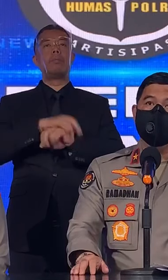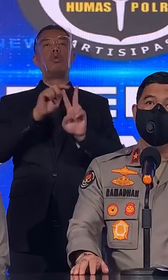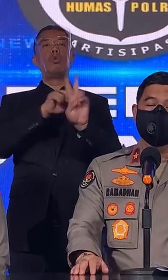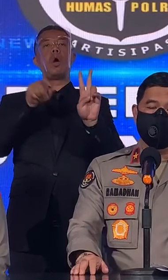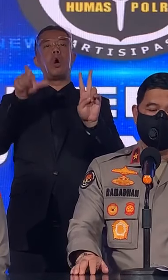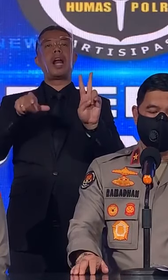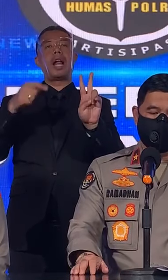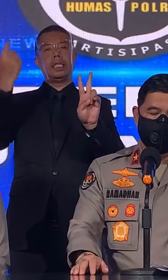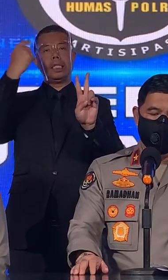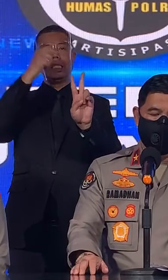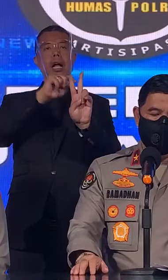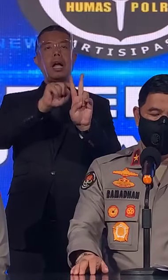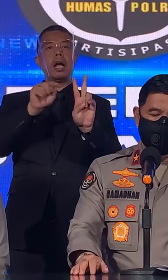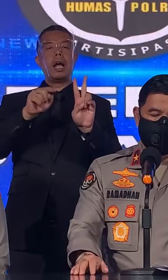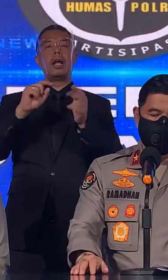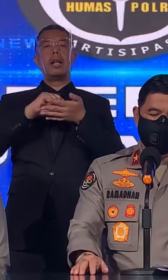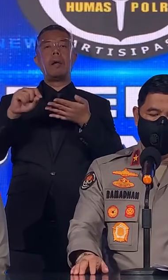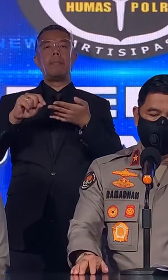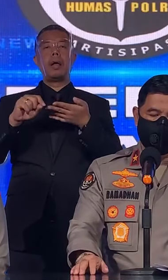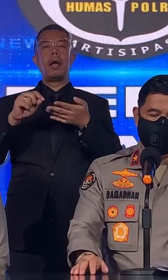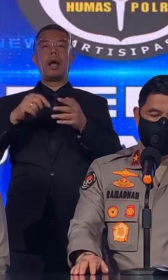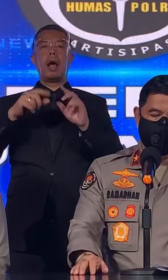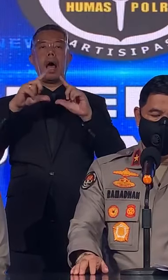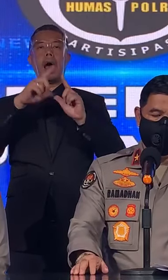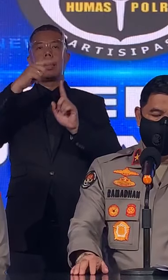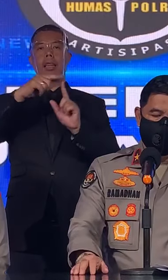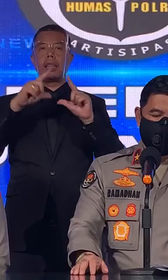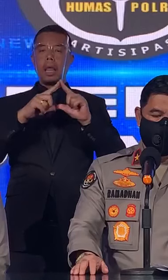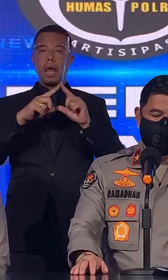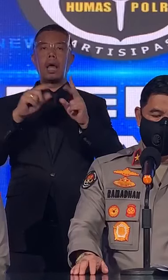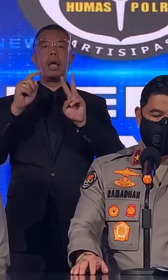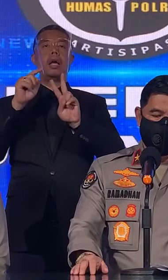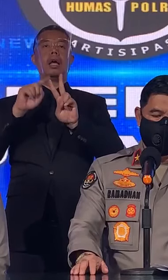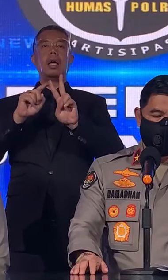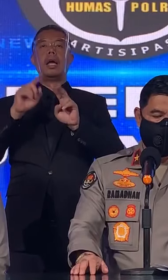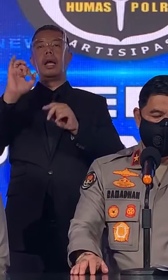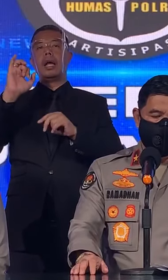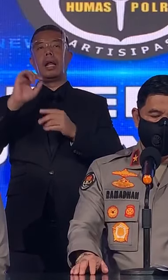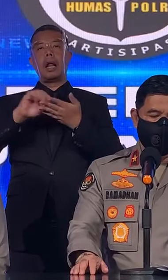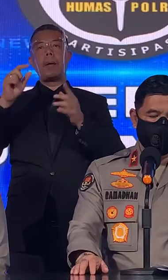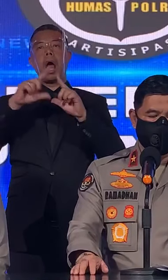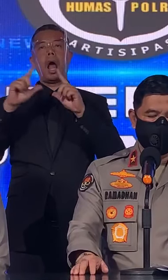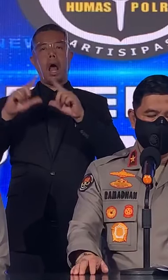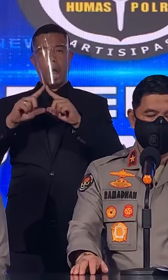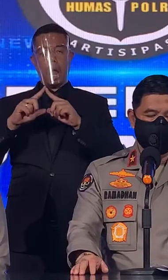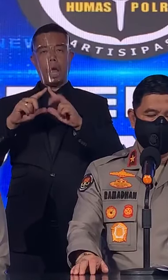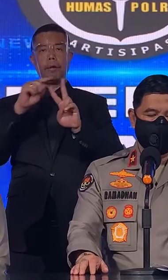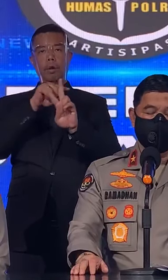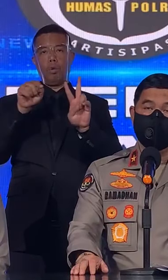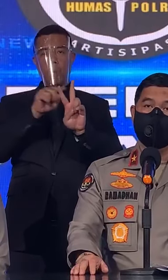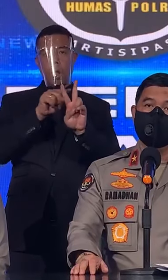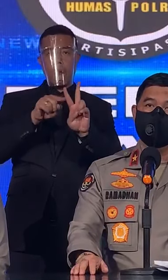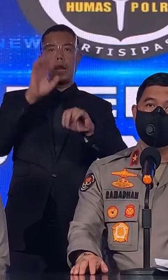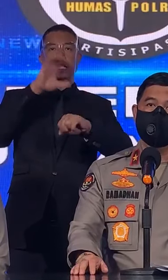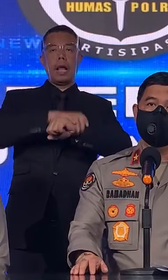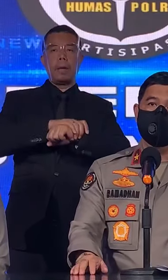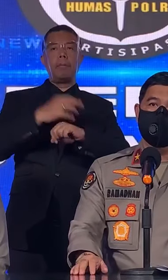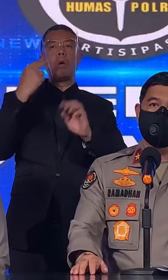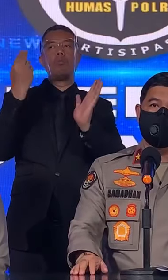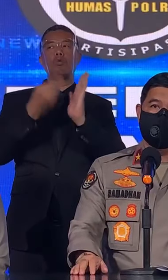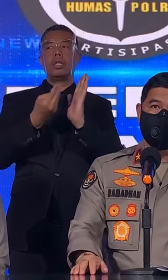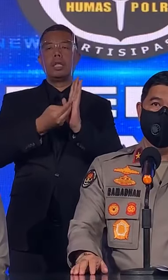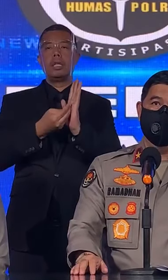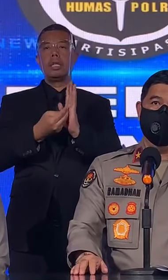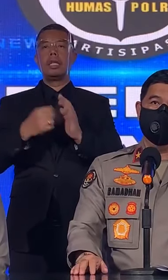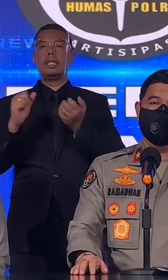dua pelaku atas nama Inisial ATA dan Inisial AA dengan barang bukti